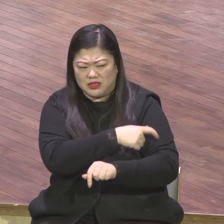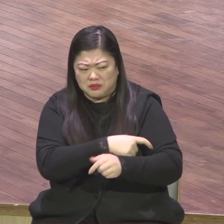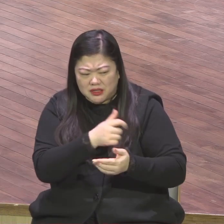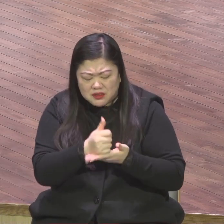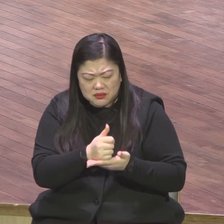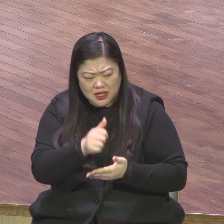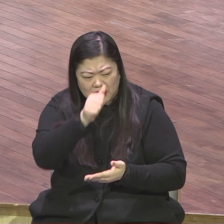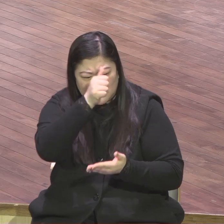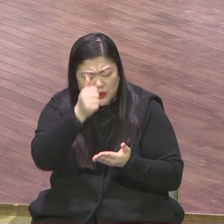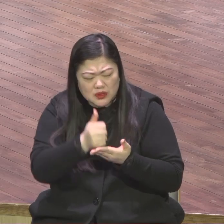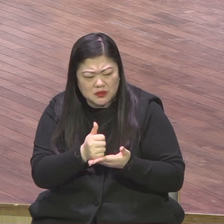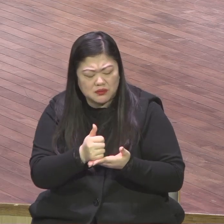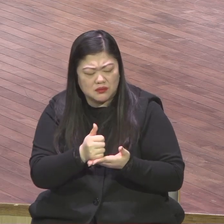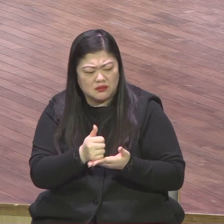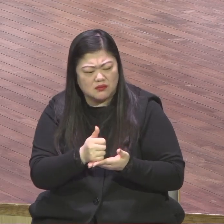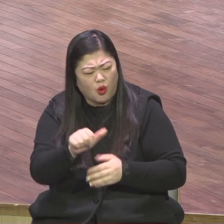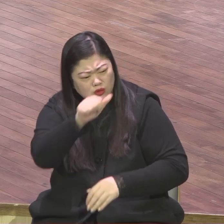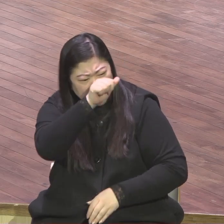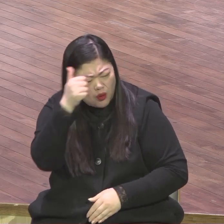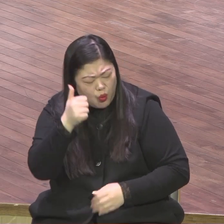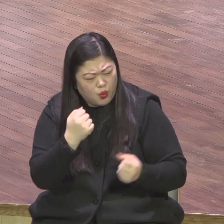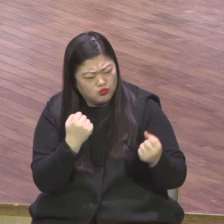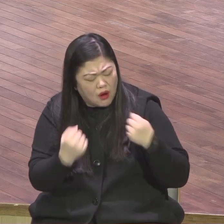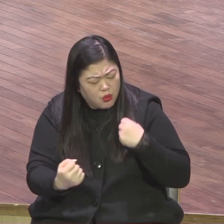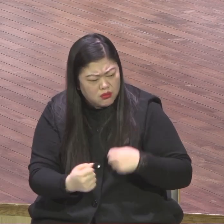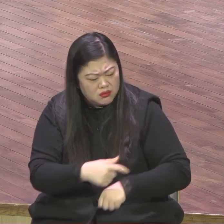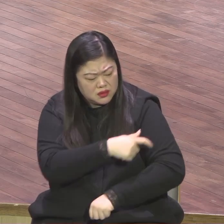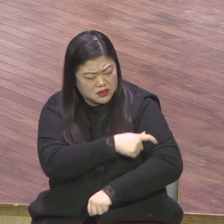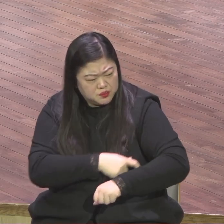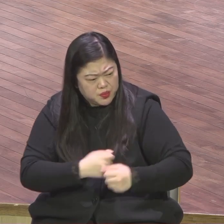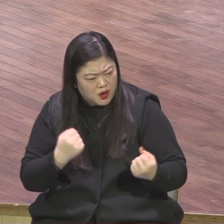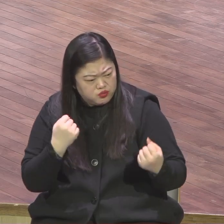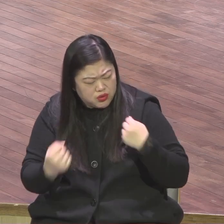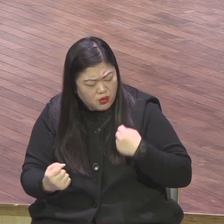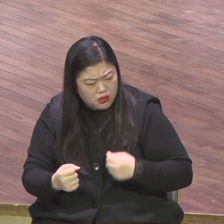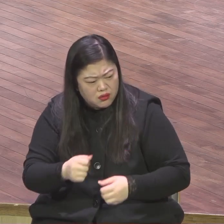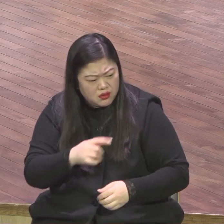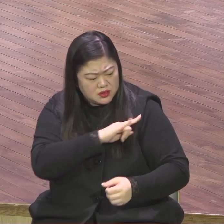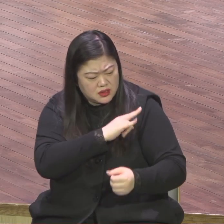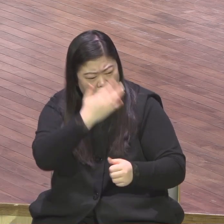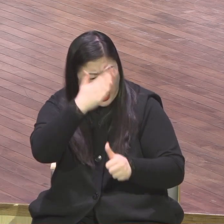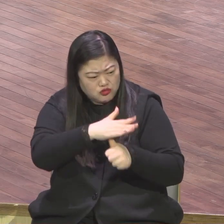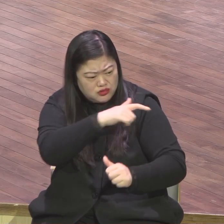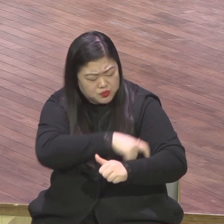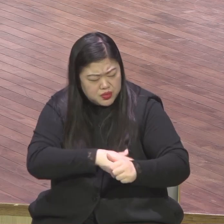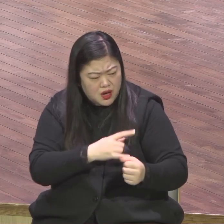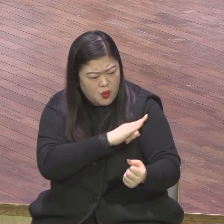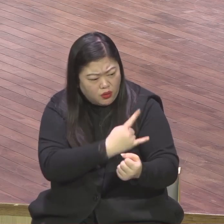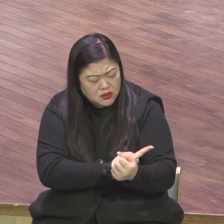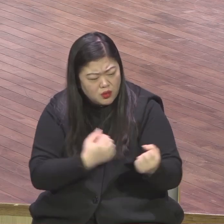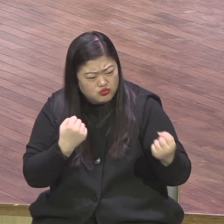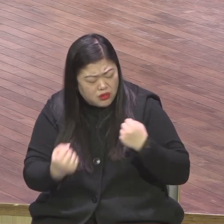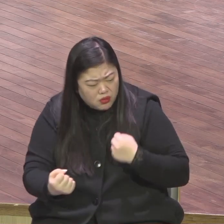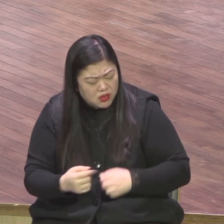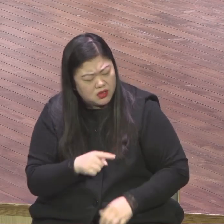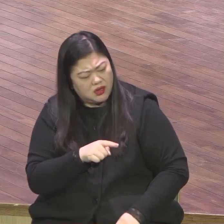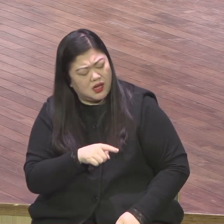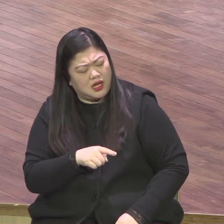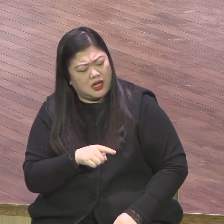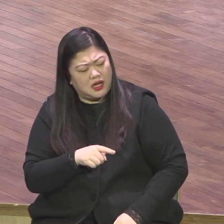하나님 말씀 좀 듣게 하여 주옵사사 말씀들을 귀를 좀 열어줵사사 그게 최고 기도예요 막연한